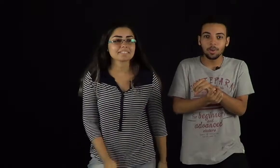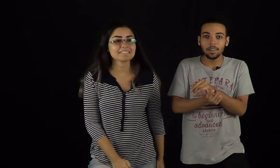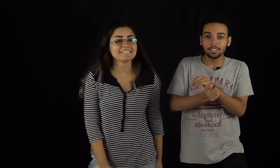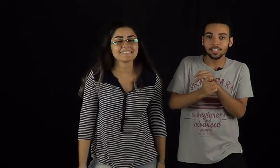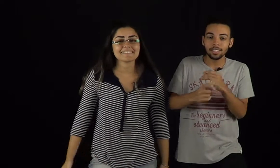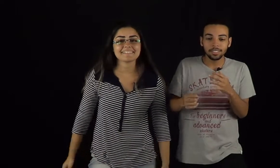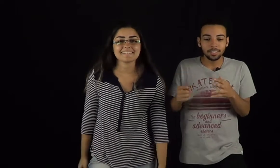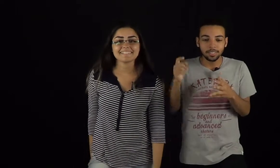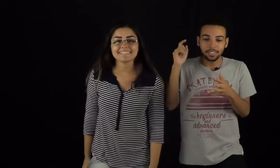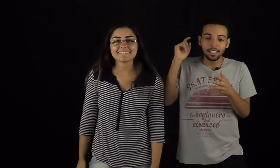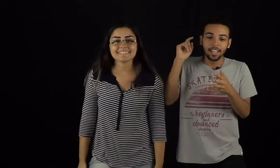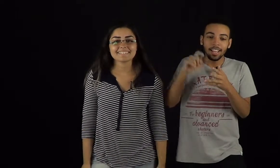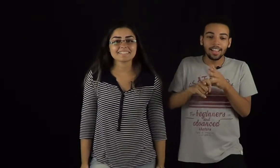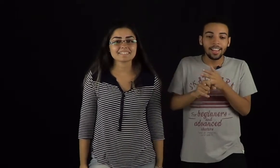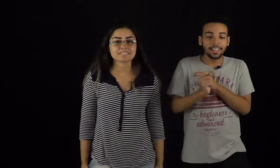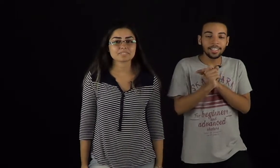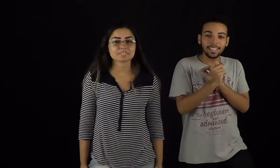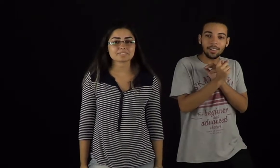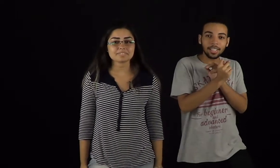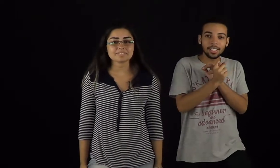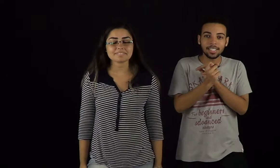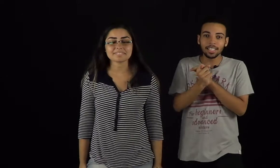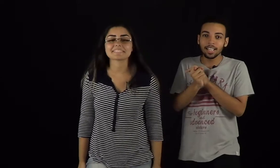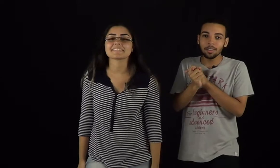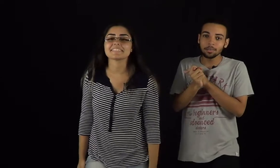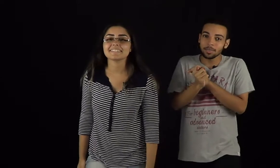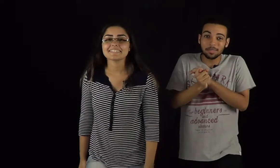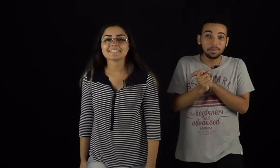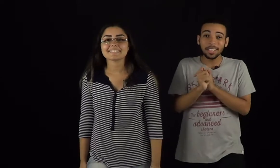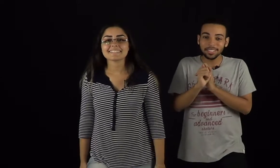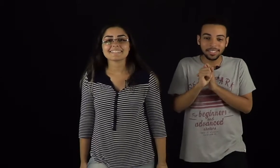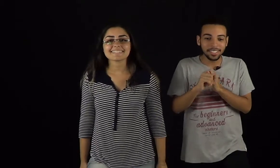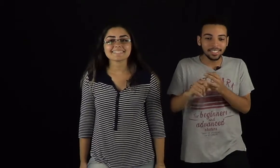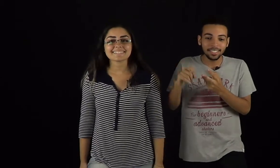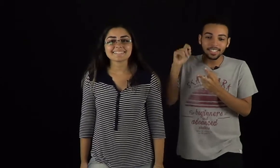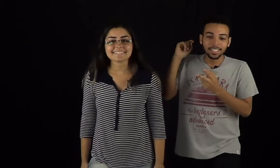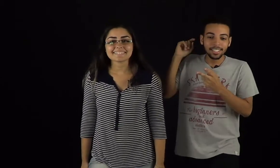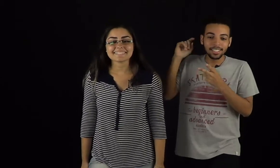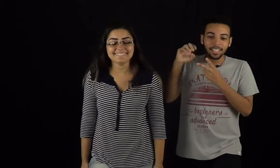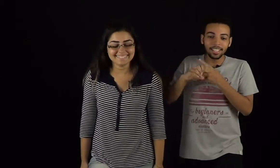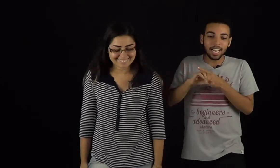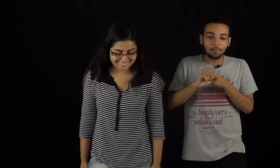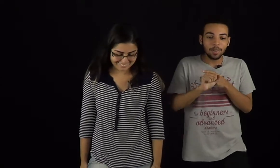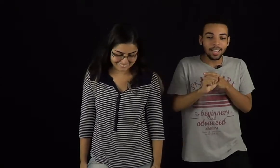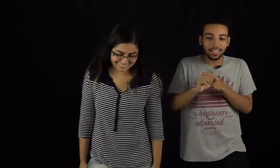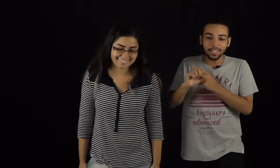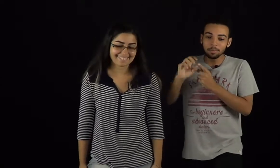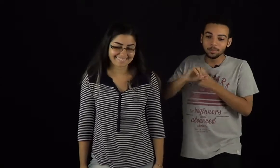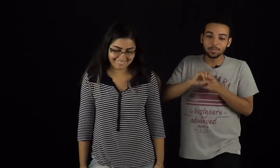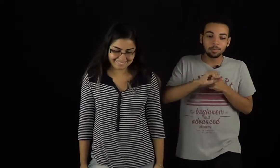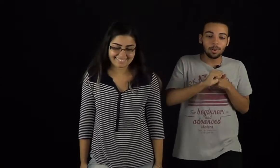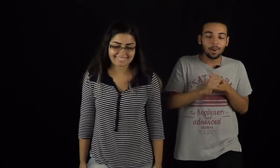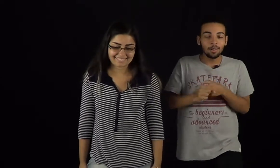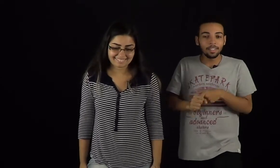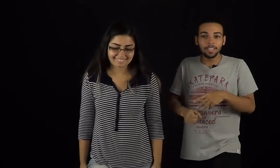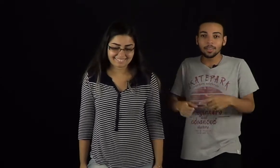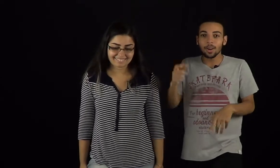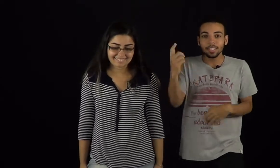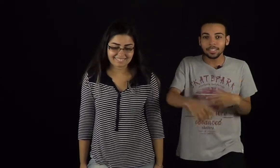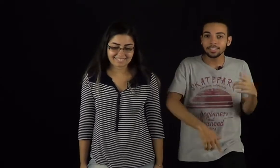Toboágua, sei lá, esse negócio. Tem lago artesanal, não faço a mesma ideia do que seja. Tem capela, campo de futebol e quadra